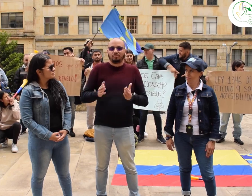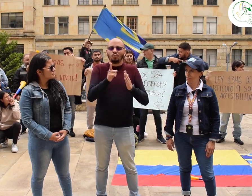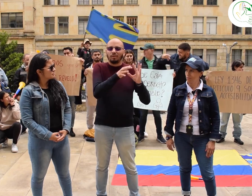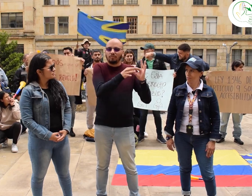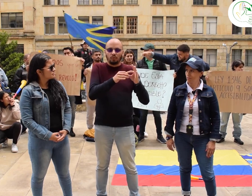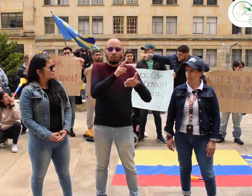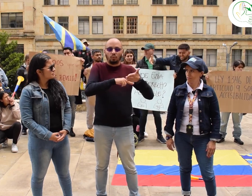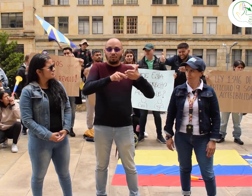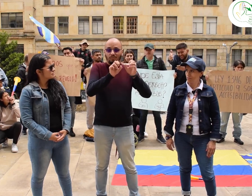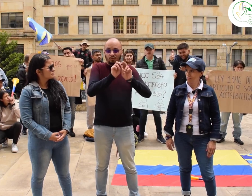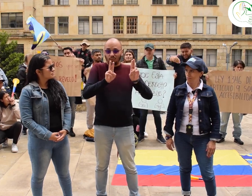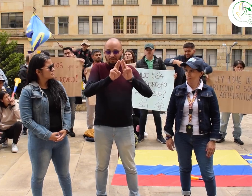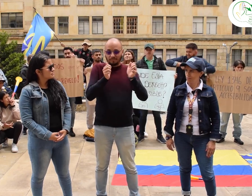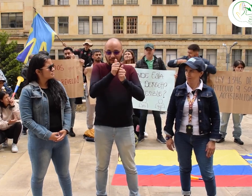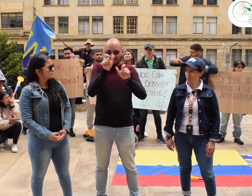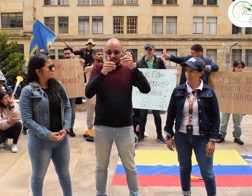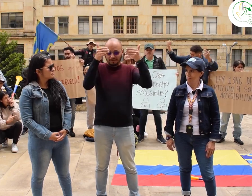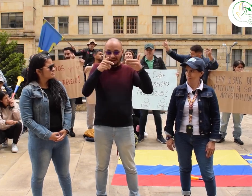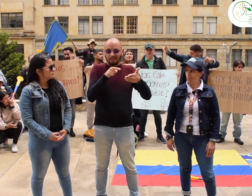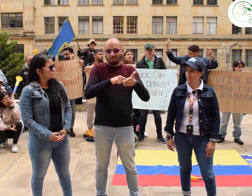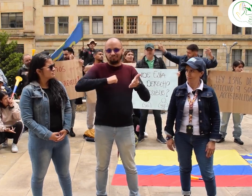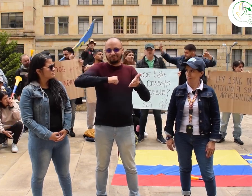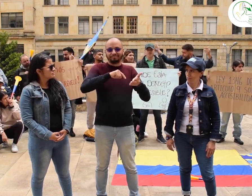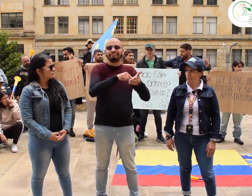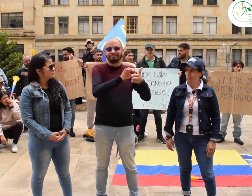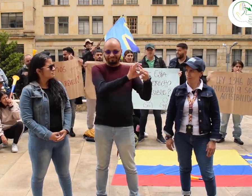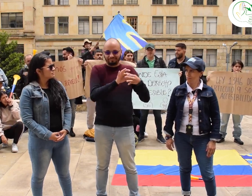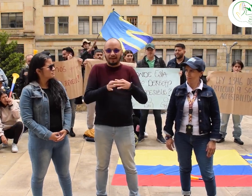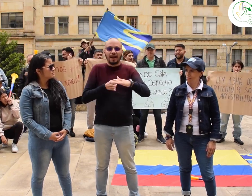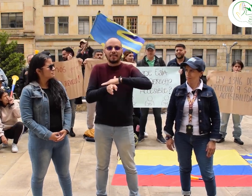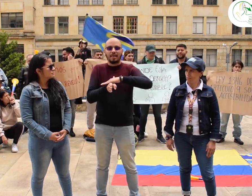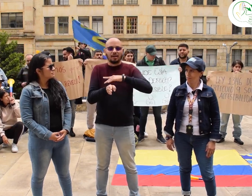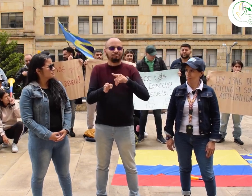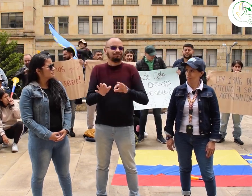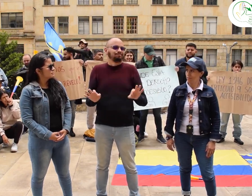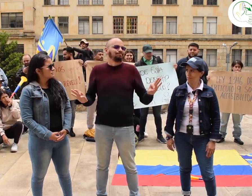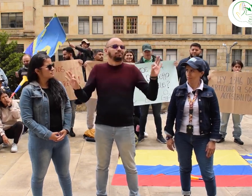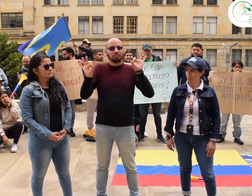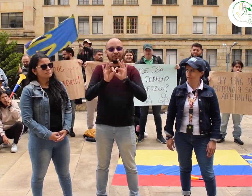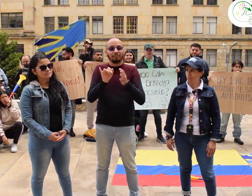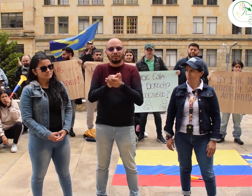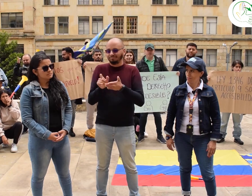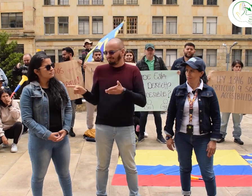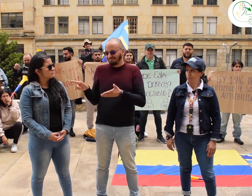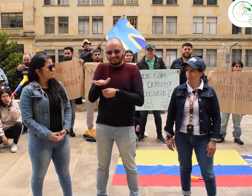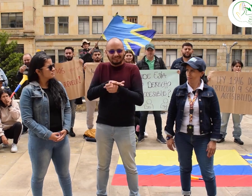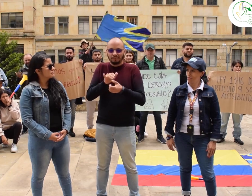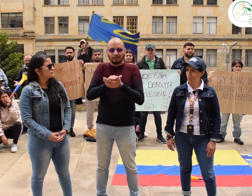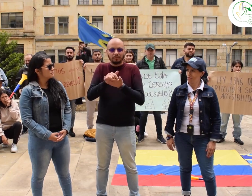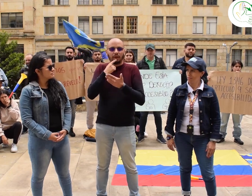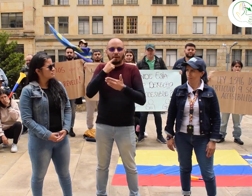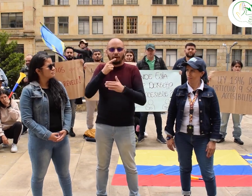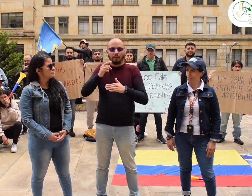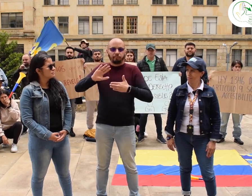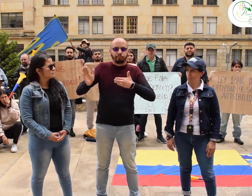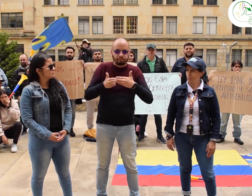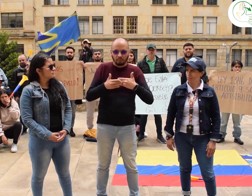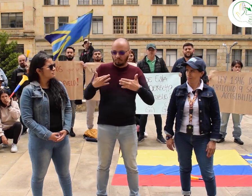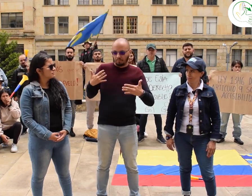reivindicación de derechos. Y como menciona la Convención de los Derechos de las Personas con Discapacidad, es muy importante que se nos